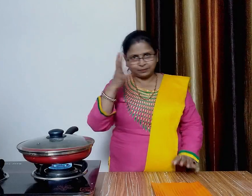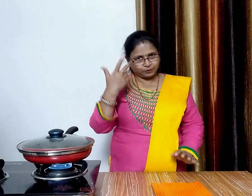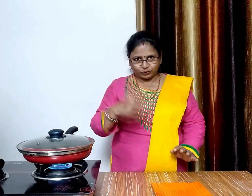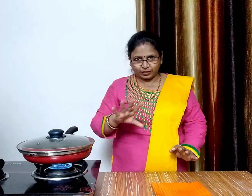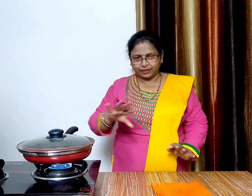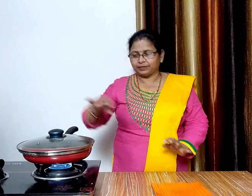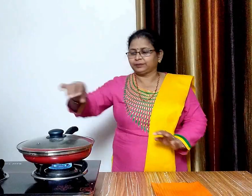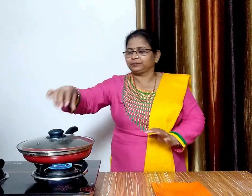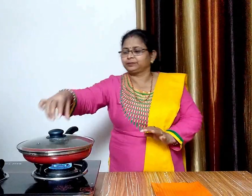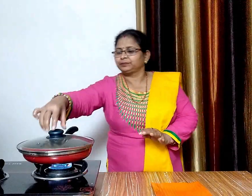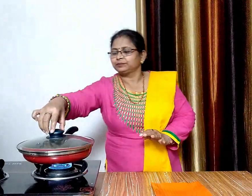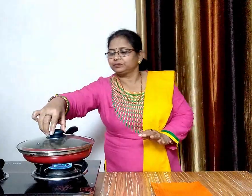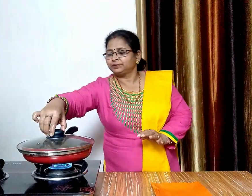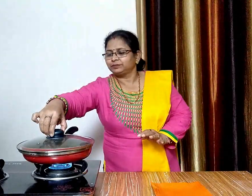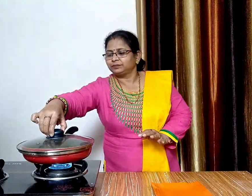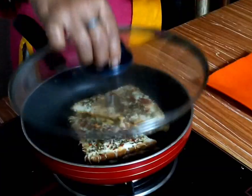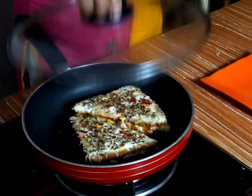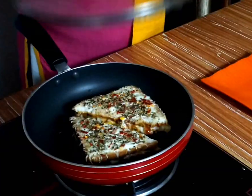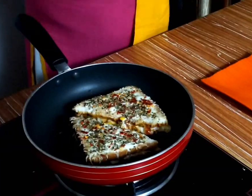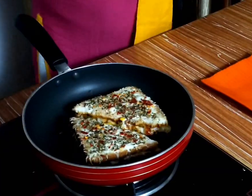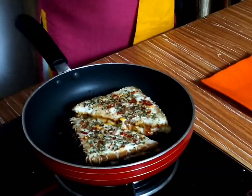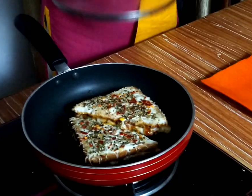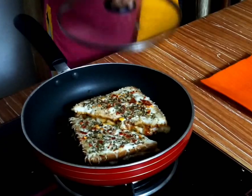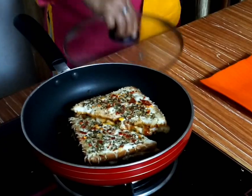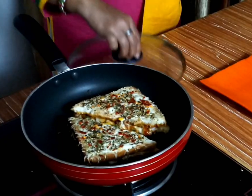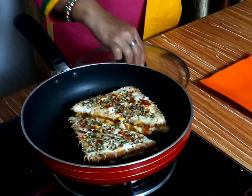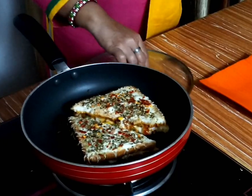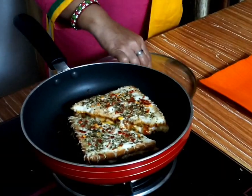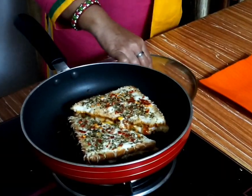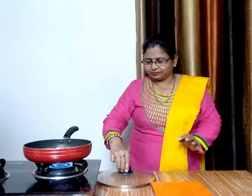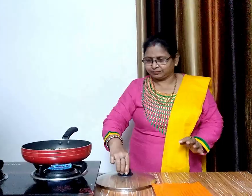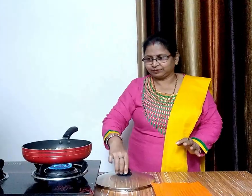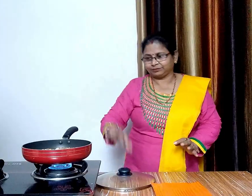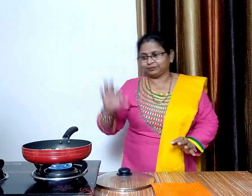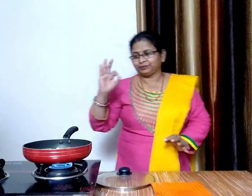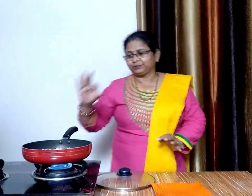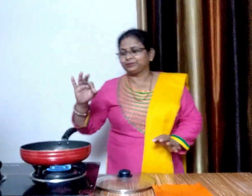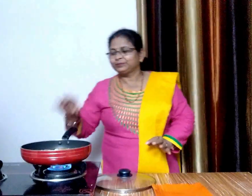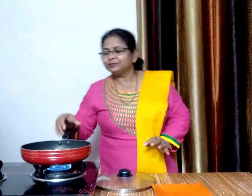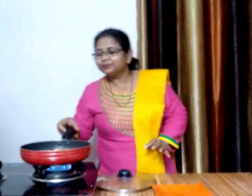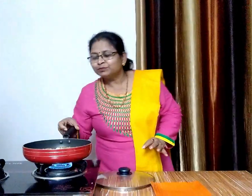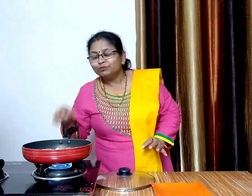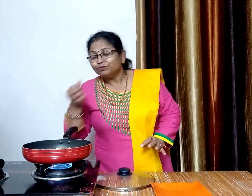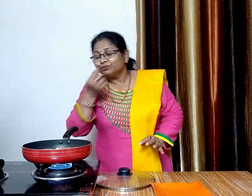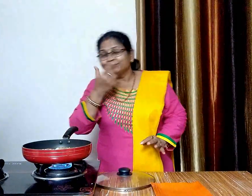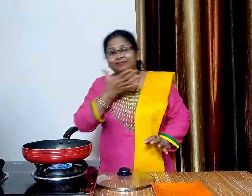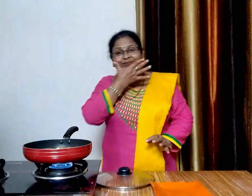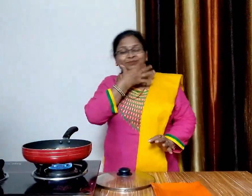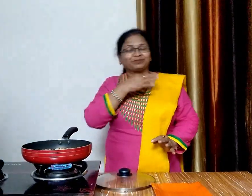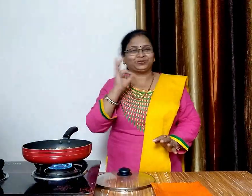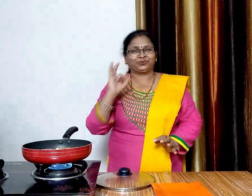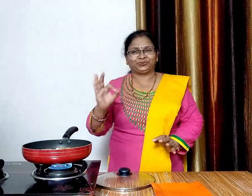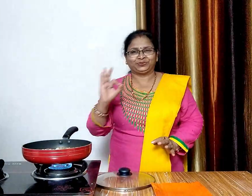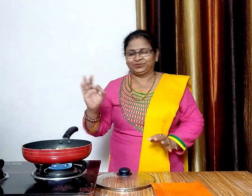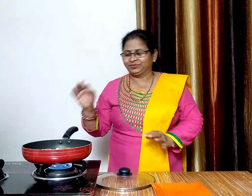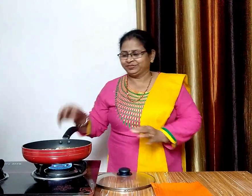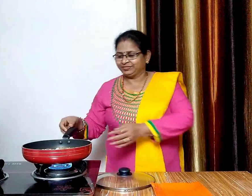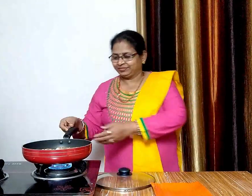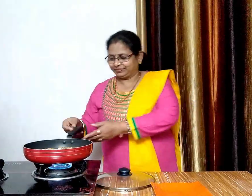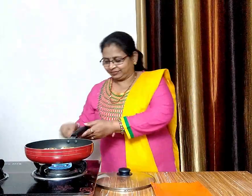पाज में ठो चुकी है मारा चीज़ भी अच्छे से मेल्ट हो गया है और हमारी सेंड्विच भी तयार है और दिखने में बहुत ही सुन्दर लग रही है